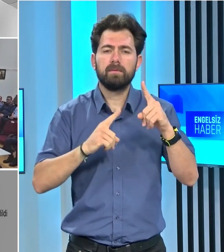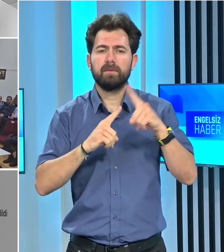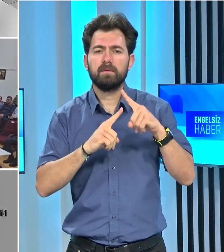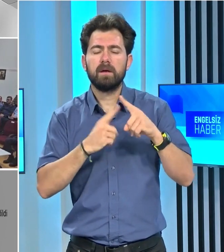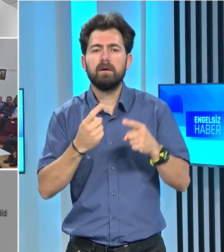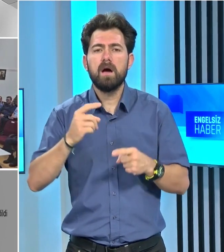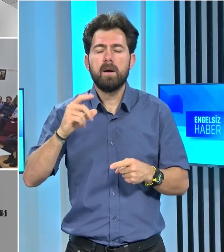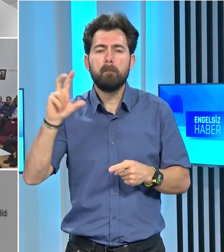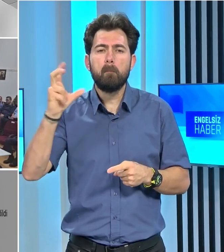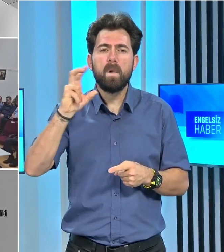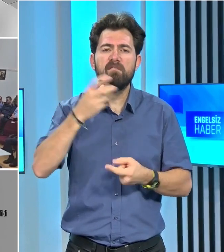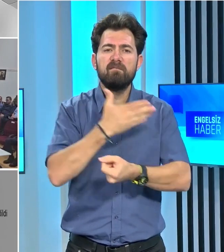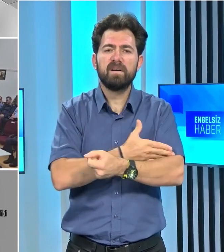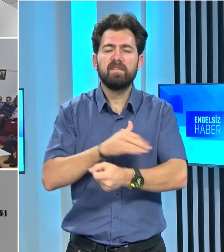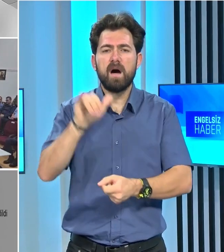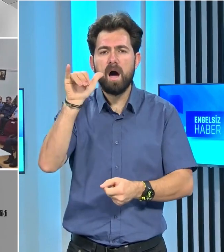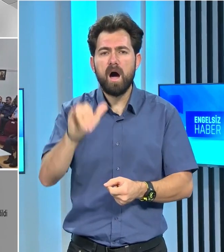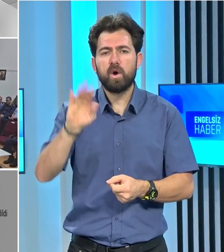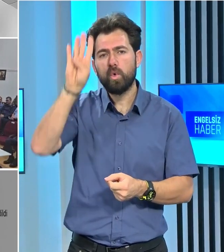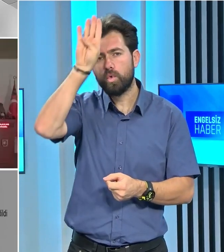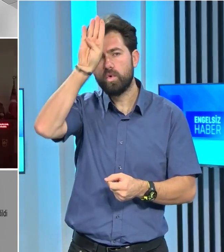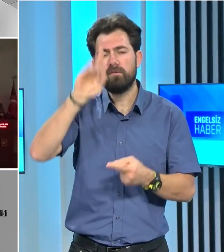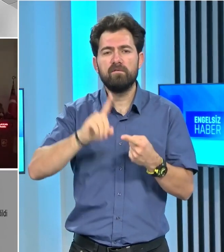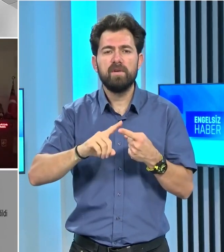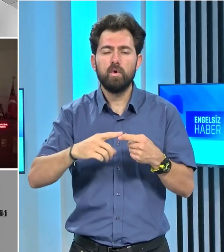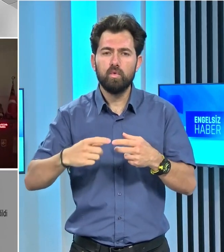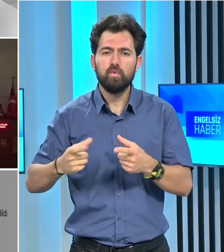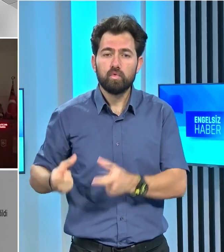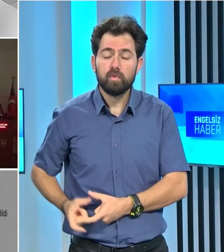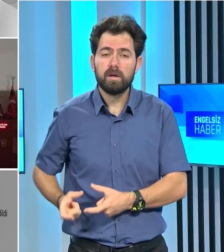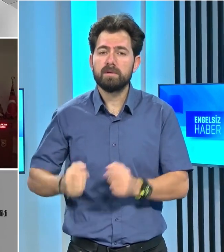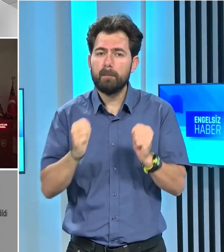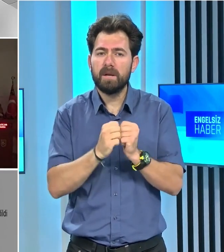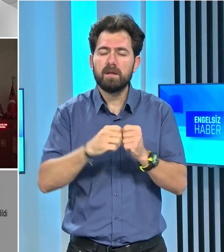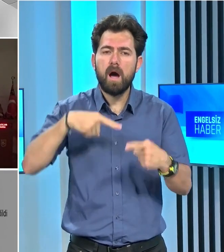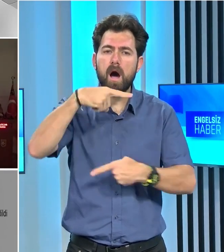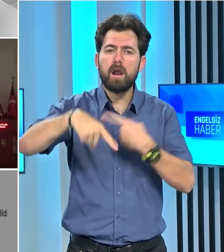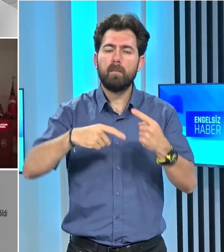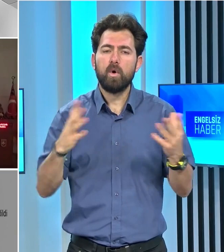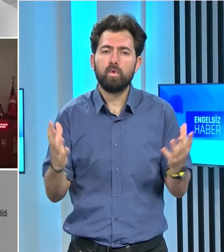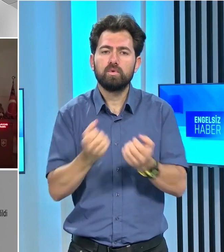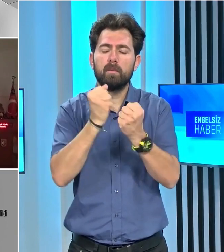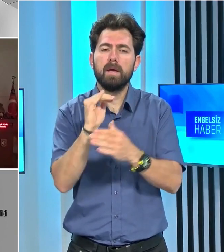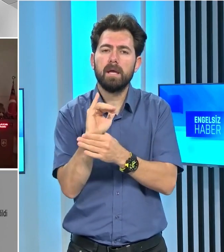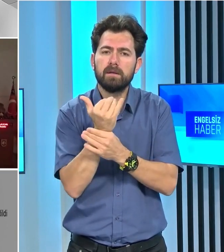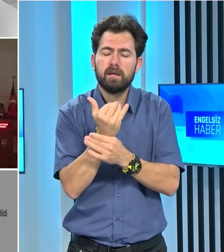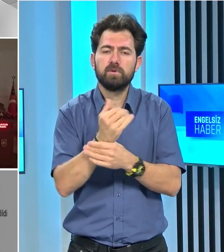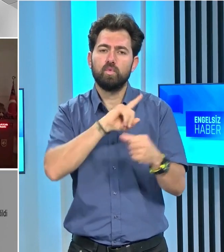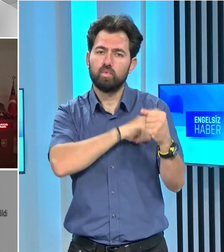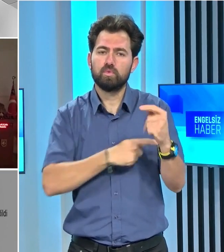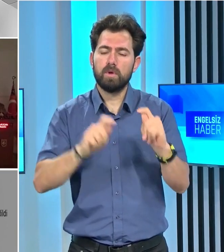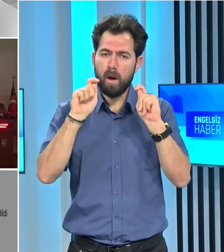Tatar, Mavi Vatanda hak, hukuk ve güvenliğimiz yanında arama kurtarma kabiliyetimizi de